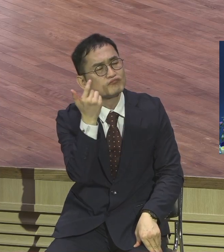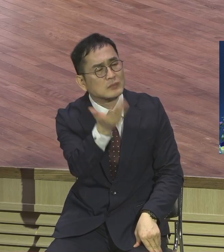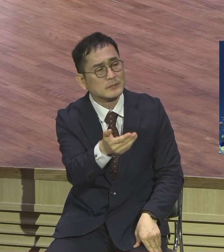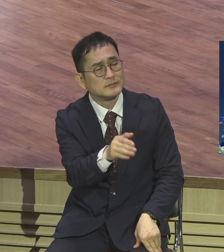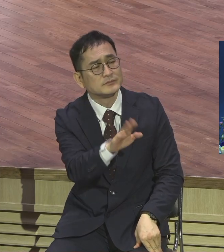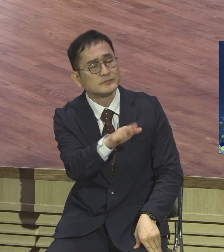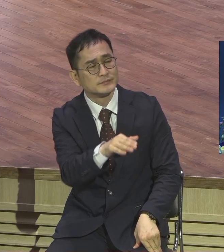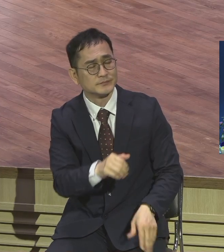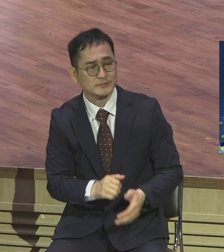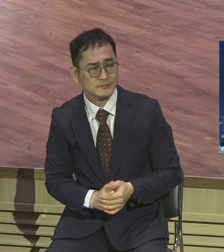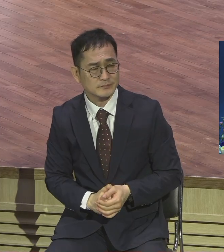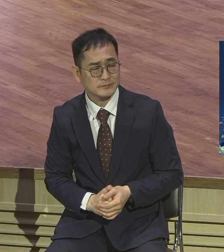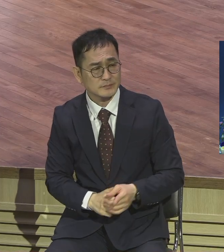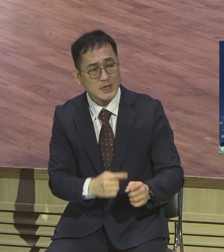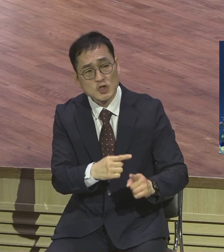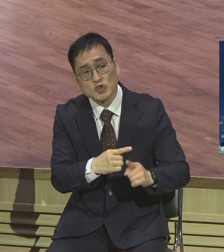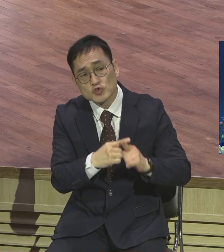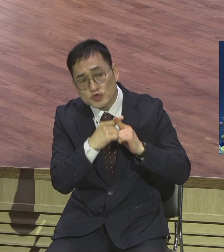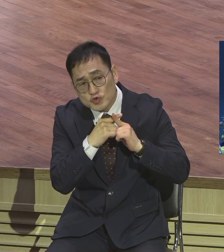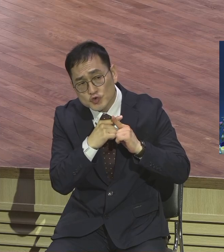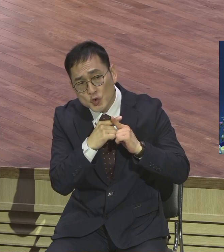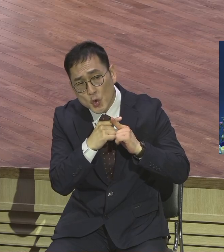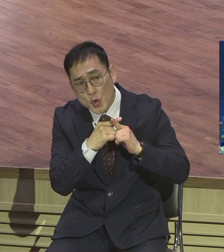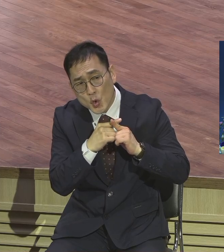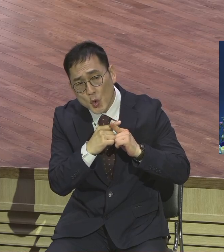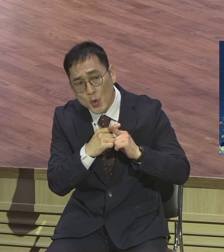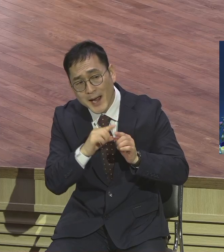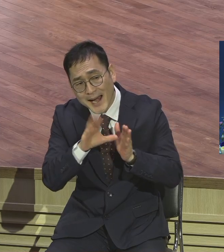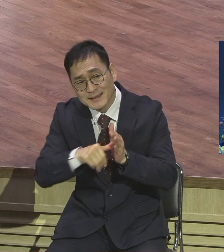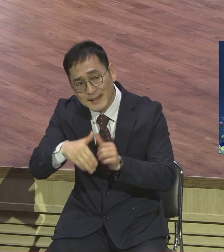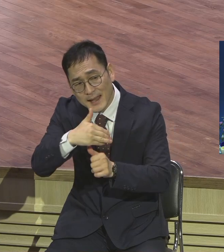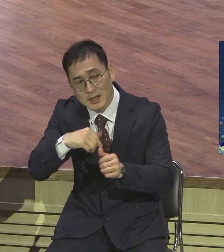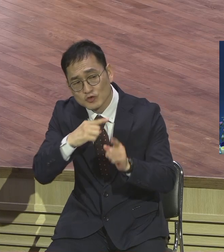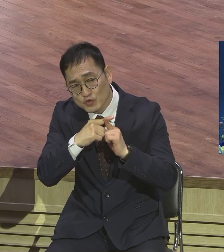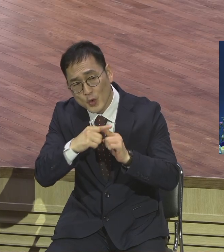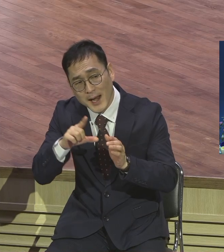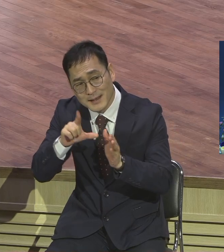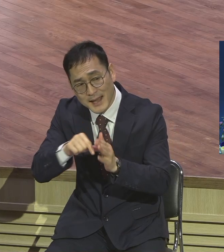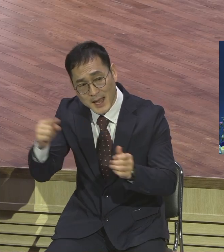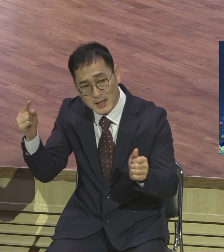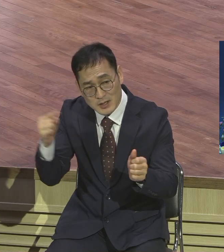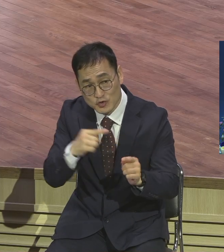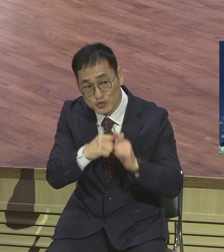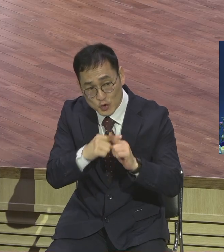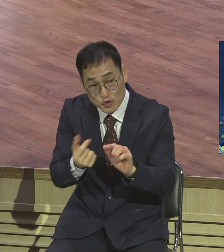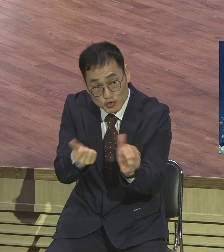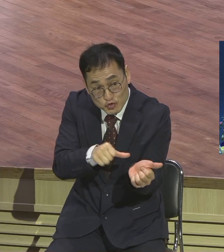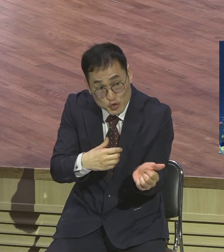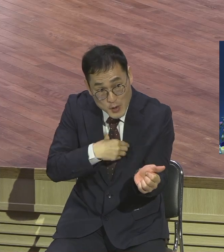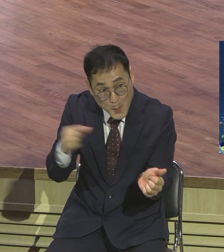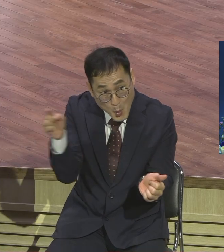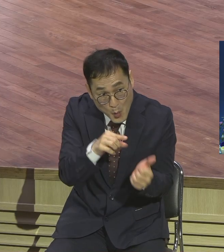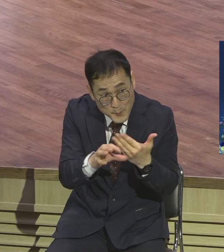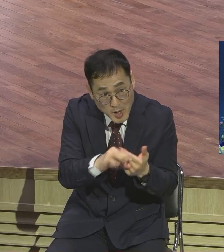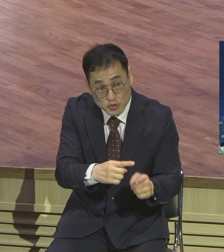순교의 상황이 오면 순교할 자신 있습니까 그렇게 질문을 했습니다 그랬더니